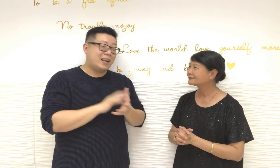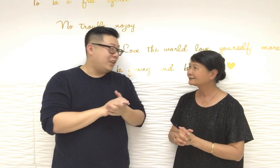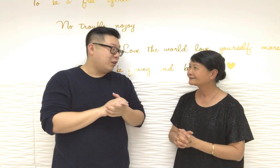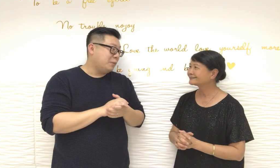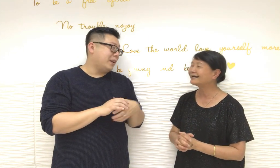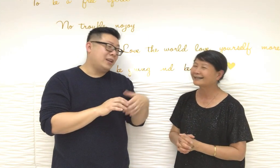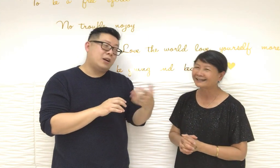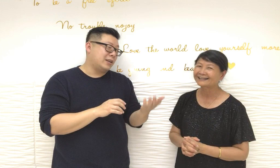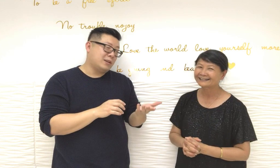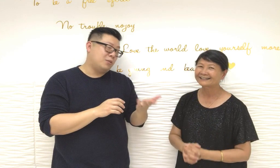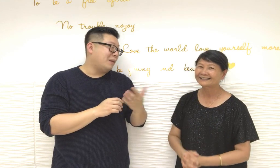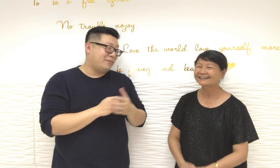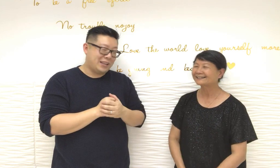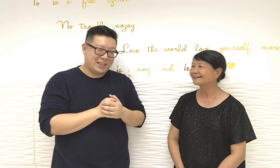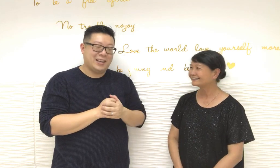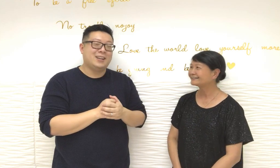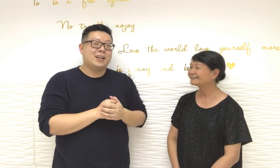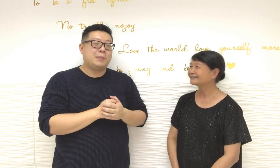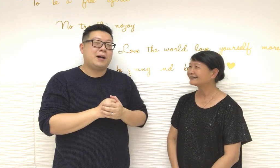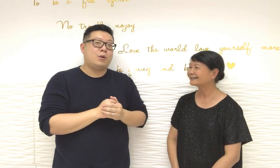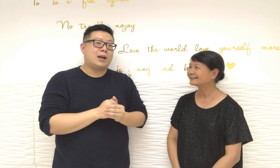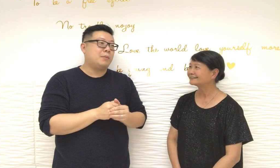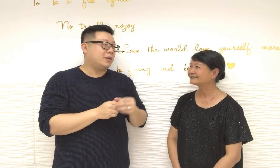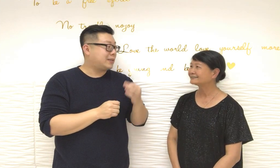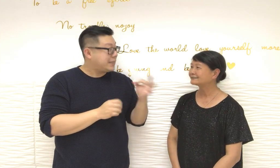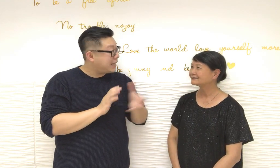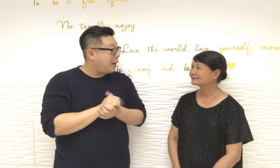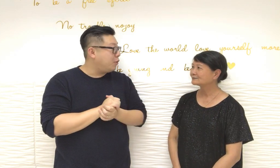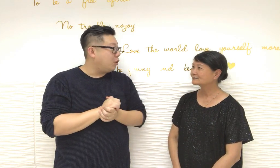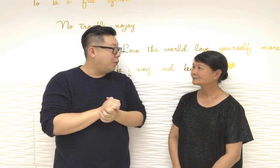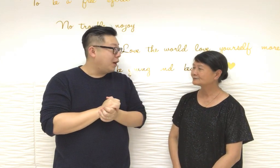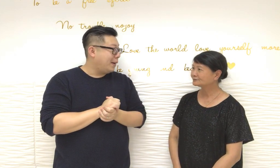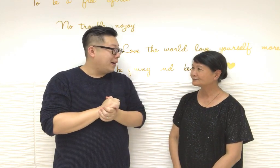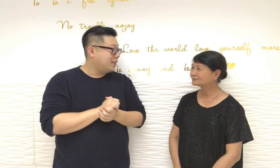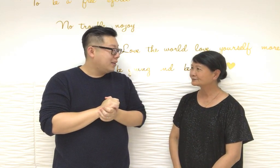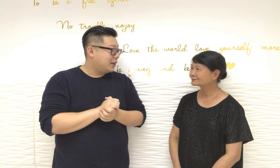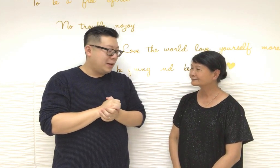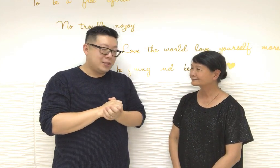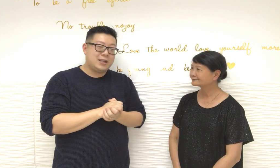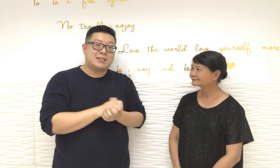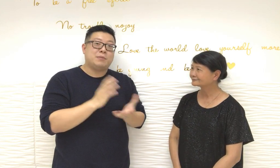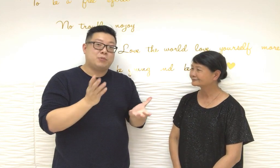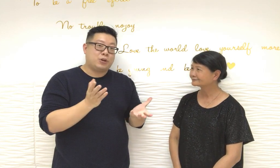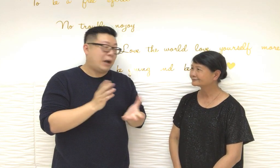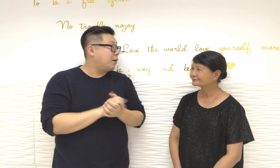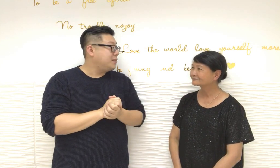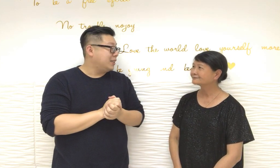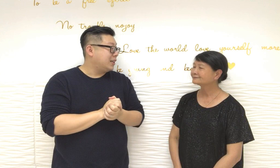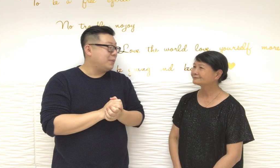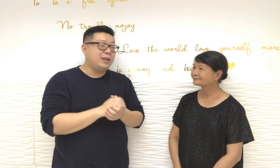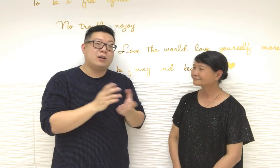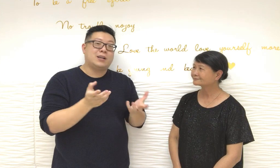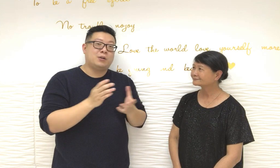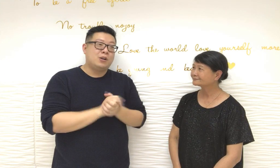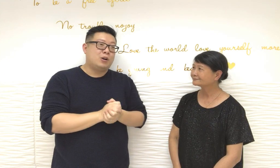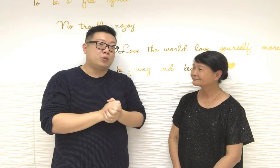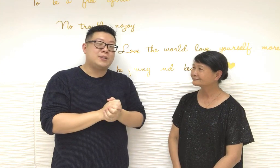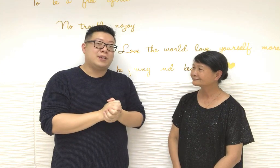因為這個其實很麻煩是的好了第三個了嗎即是蟬除咬金錢這個很多時候